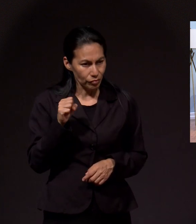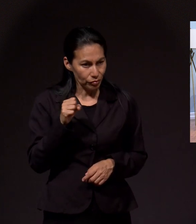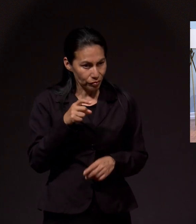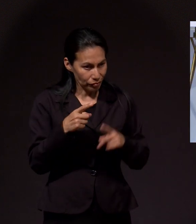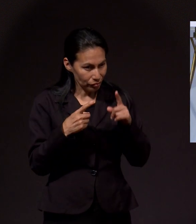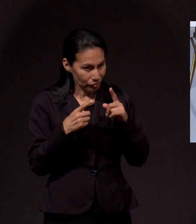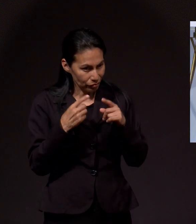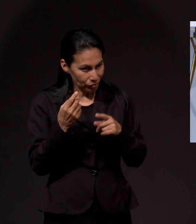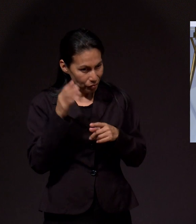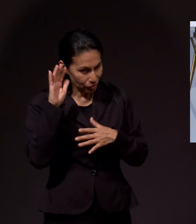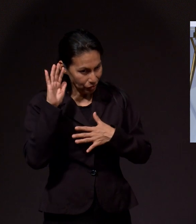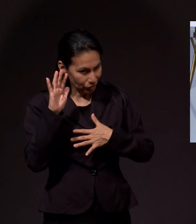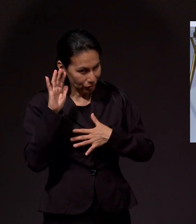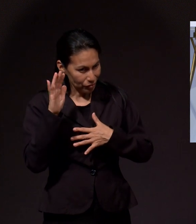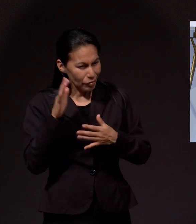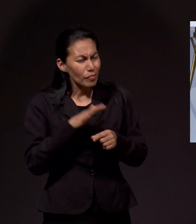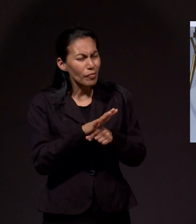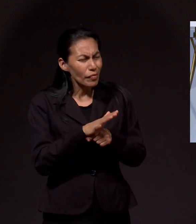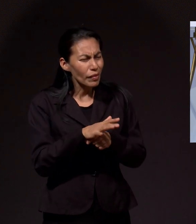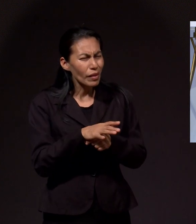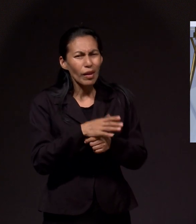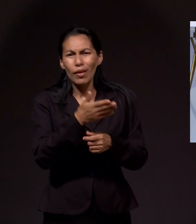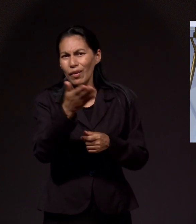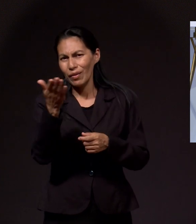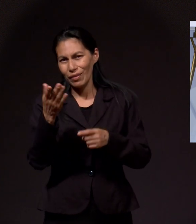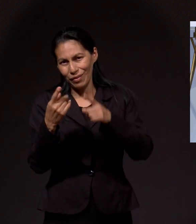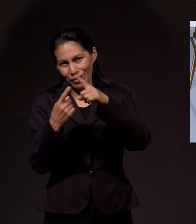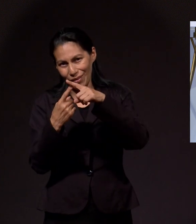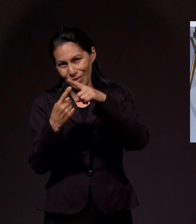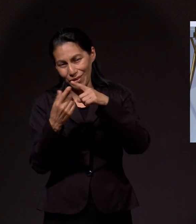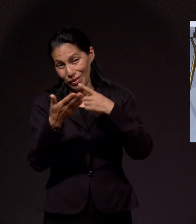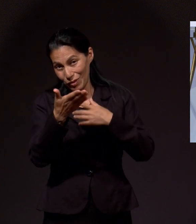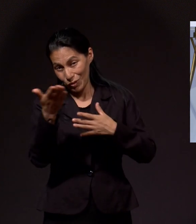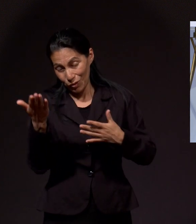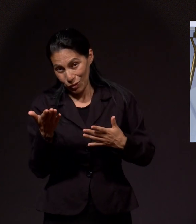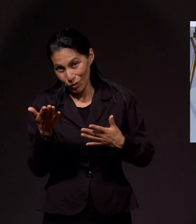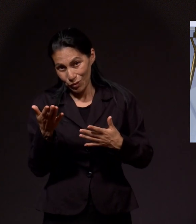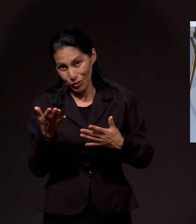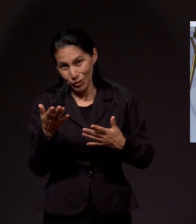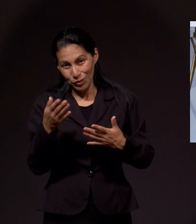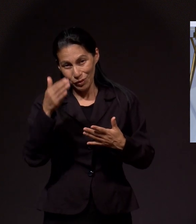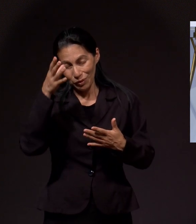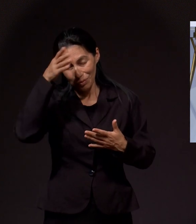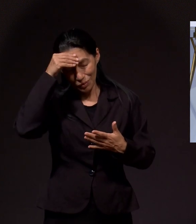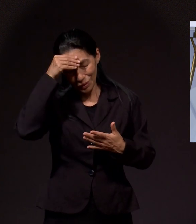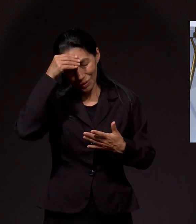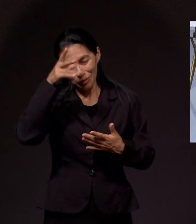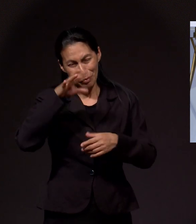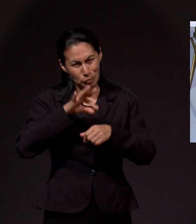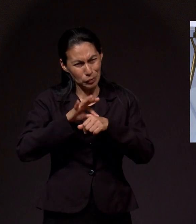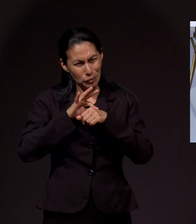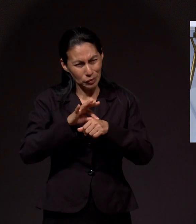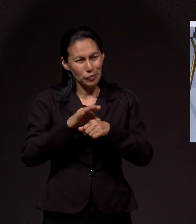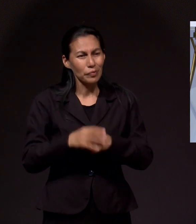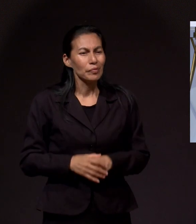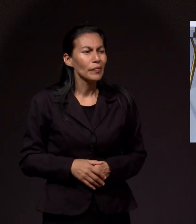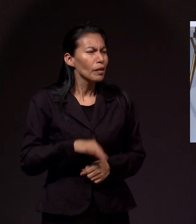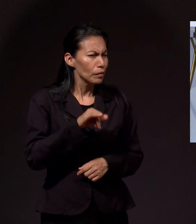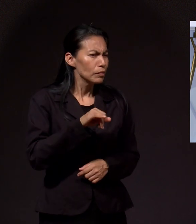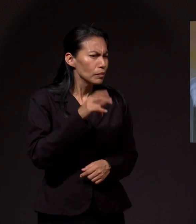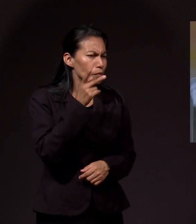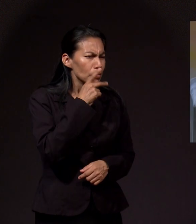dejar de tarea, digámoslo así, para que reflexionen y lo hagan propia. Esta promesa,